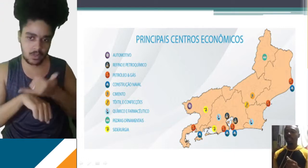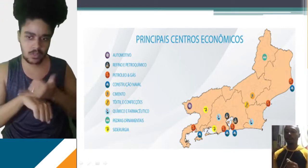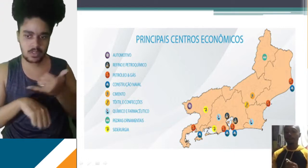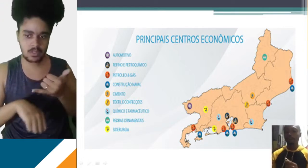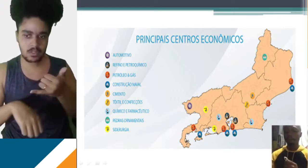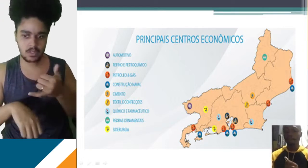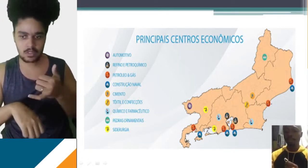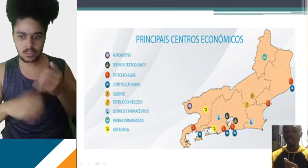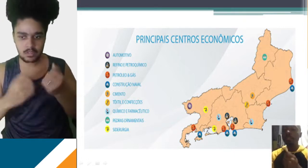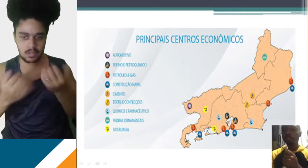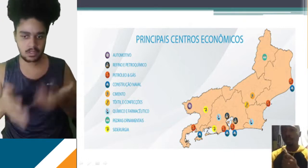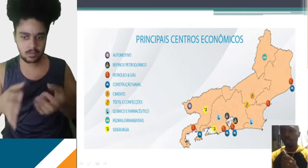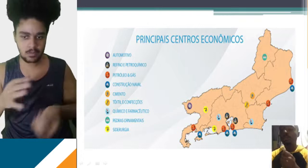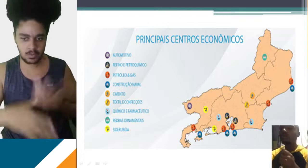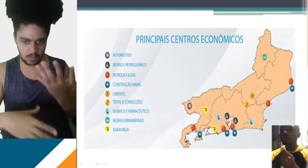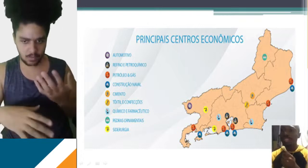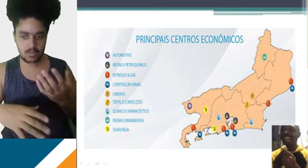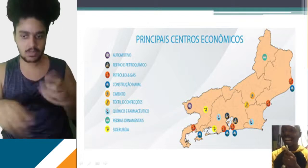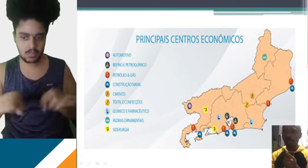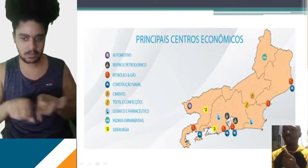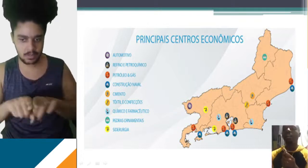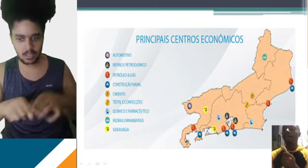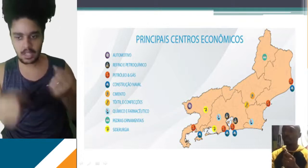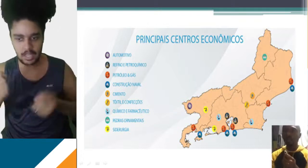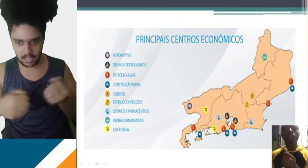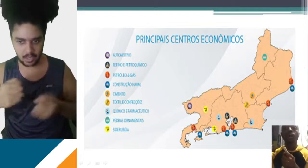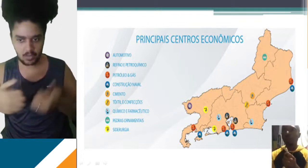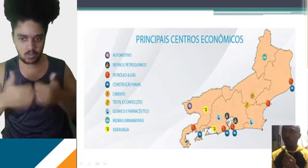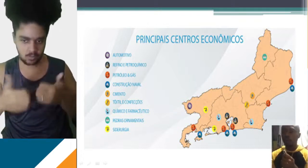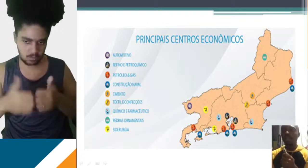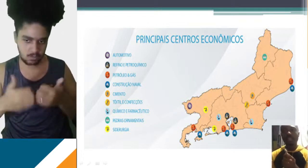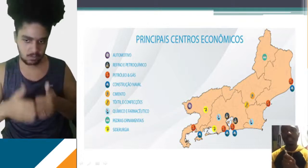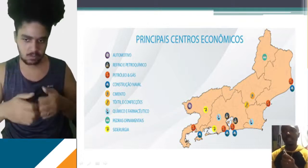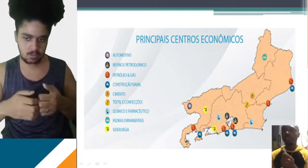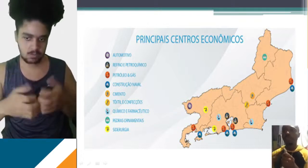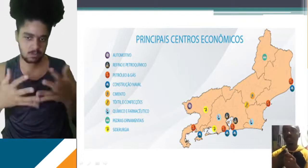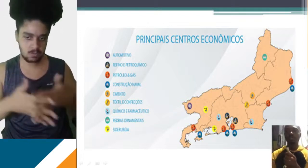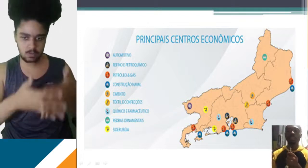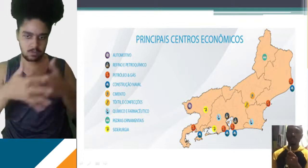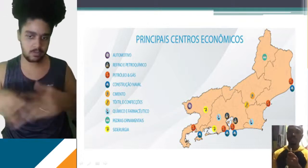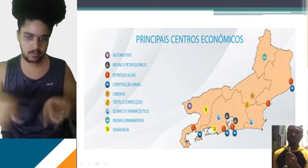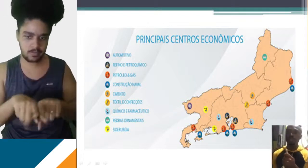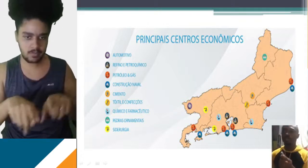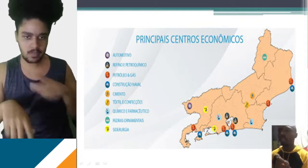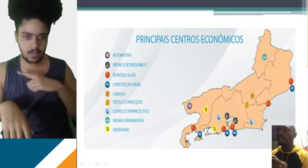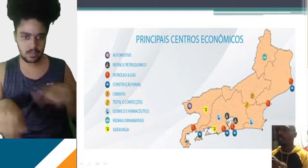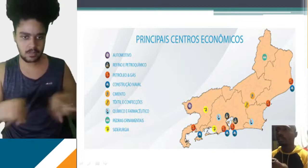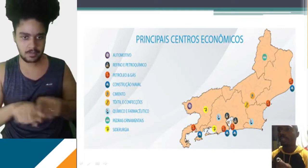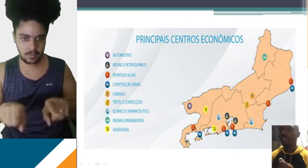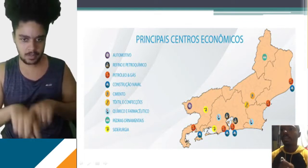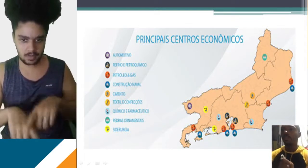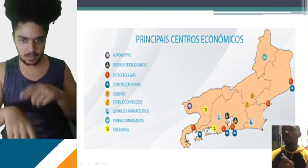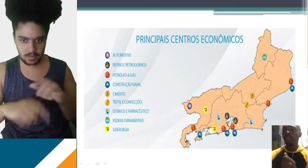e exportam e produzem carros, caminhões, ônibus, que abastecem o nosso estado e também outros estados.